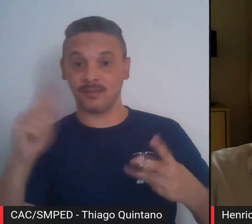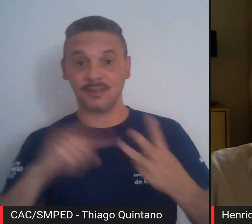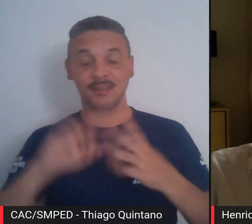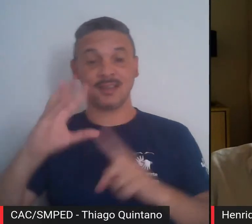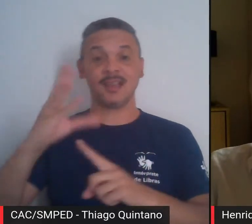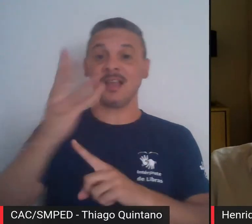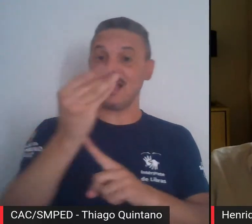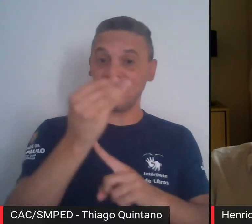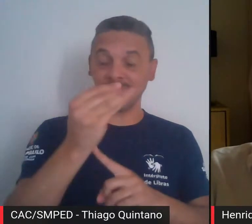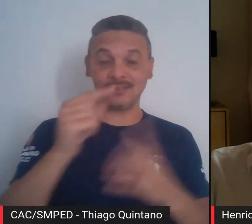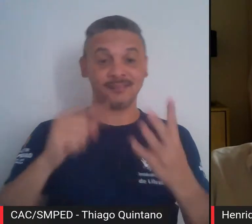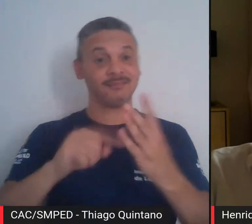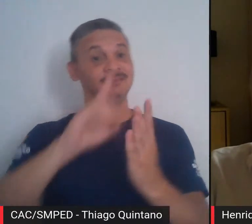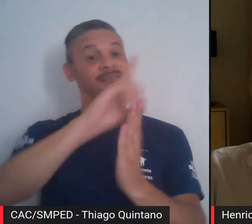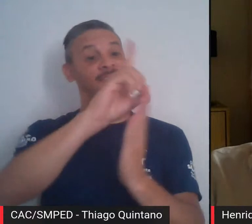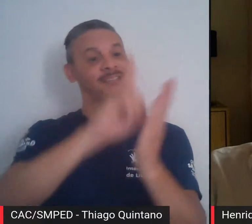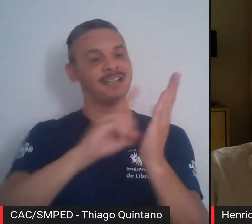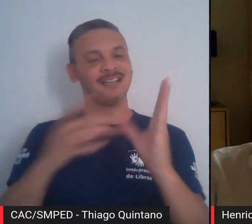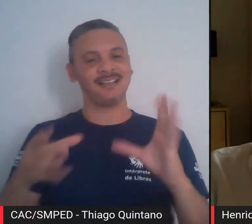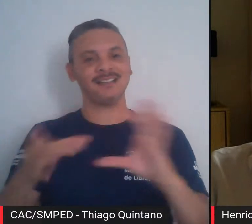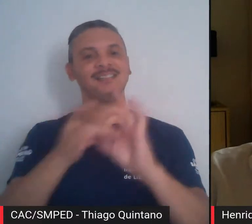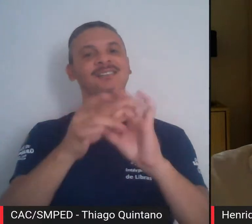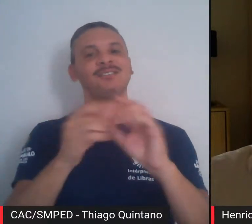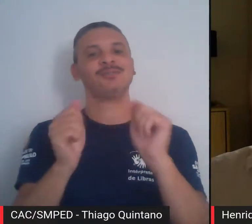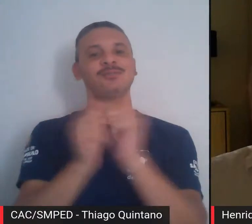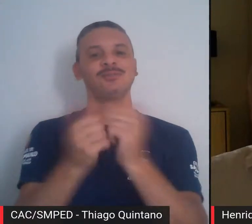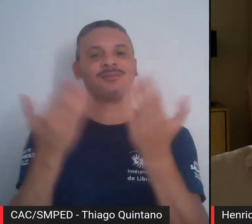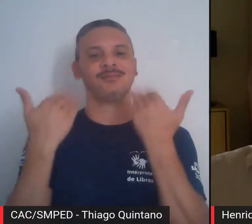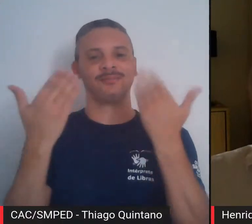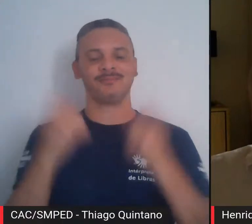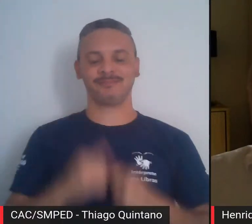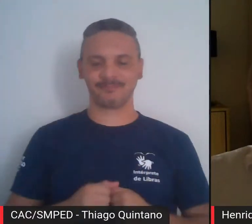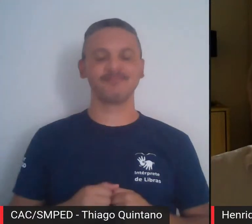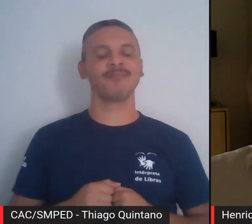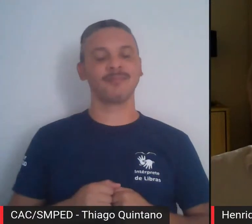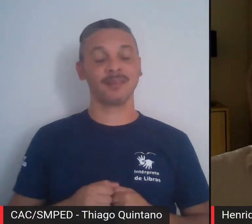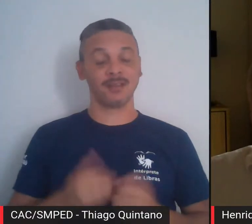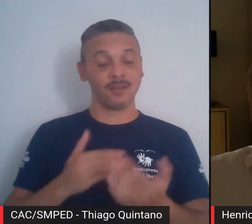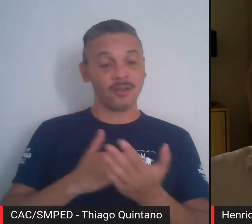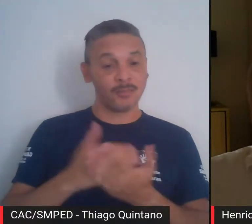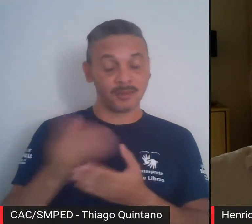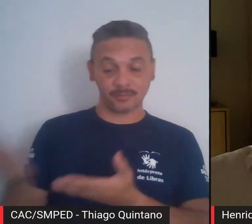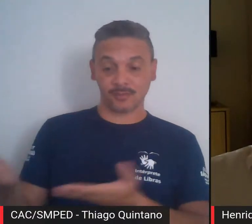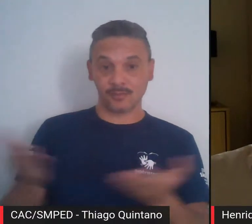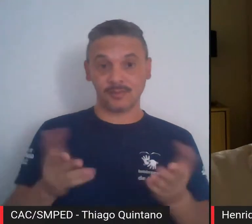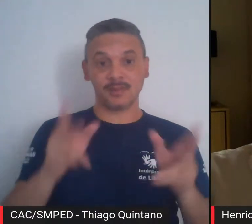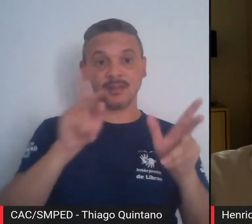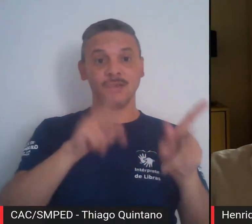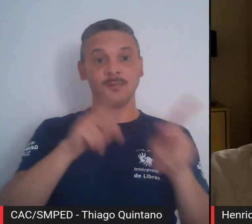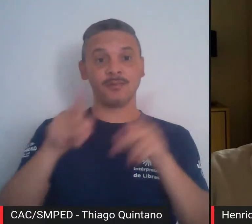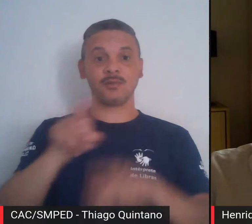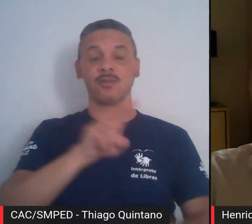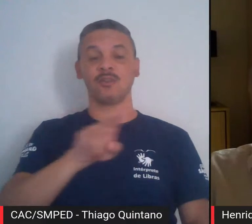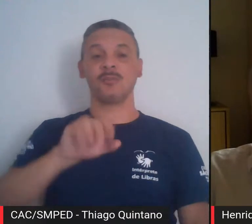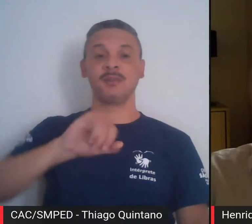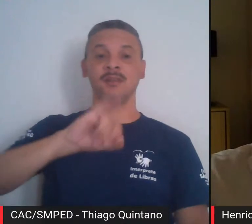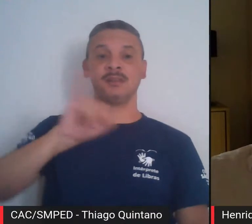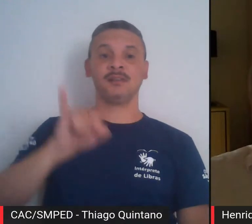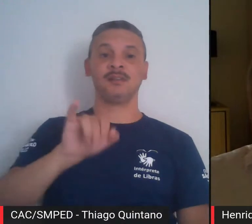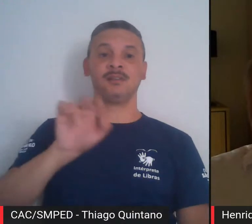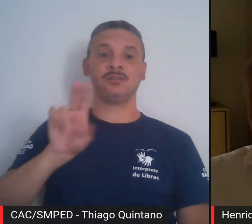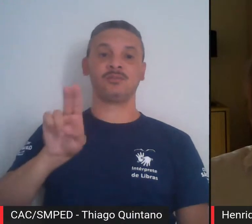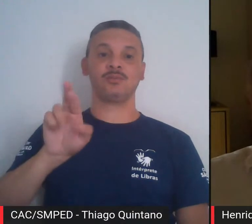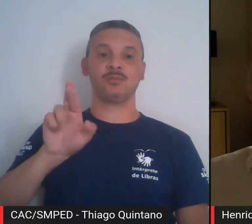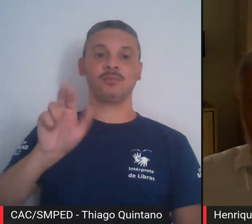design. Então, iniciando o diálogo, convido o professor Jurandir Ross para assumir a palavra.